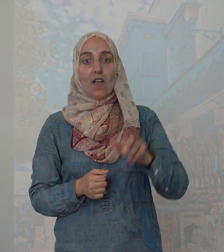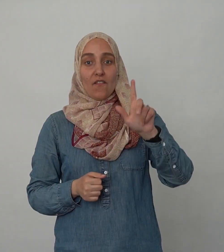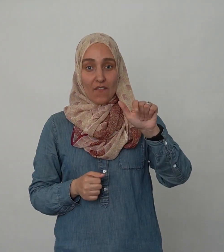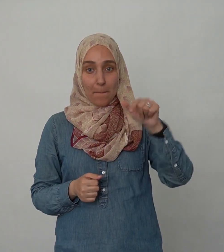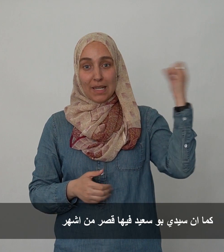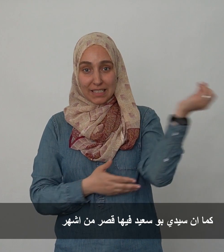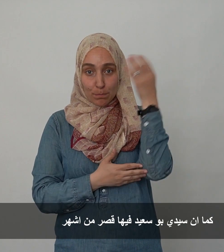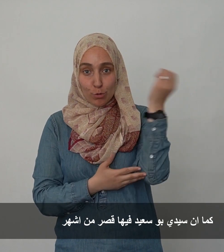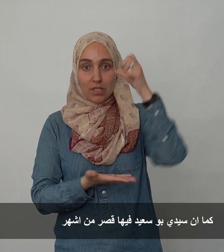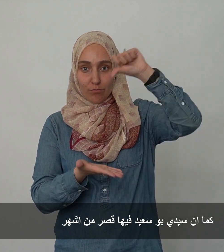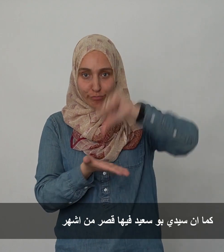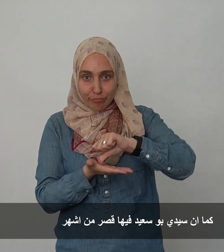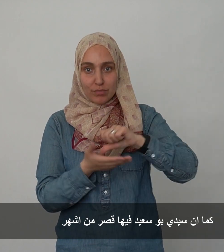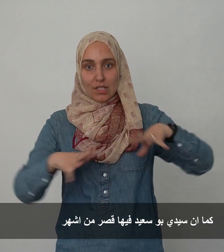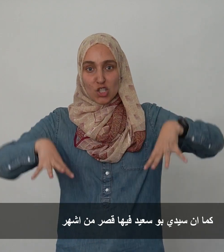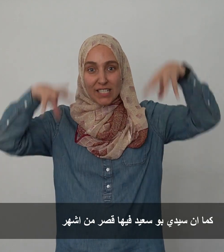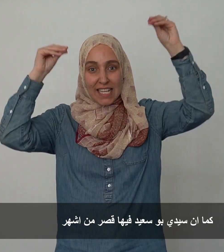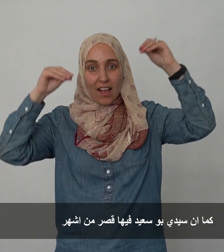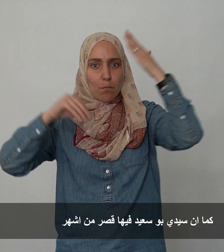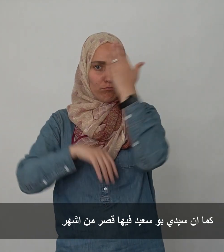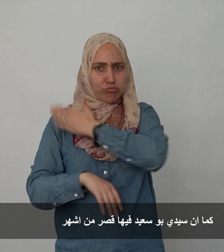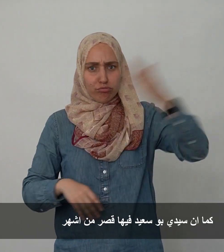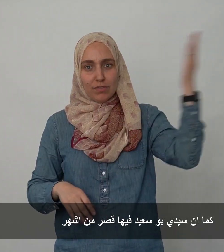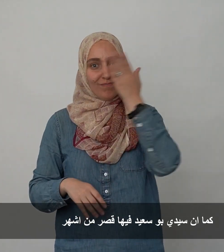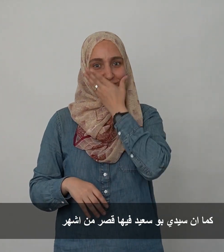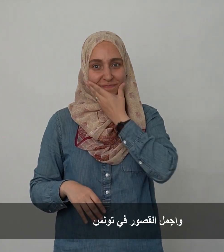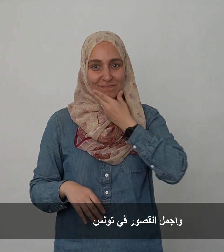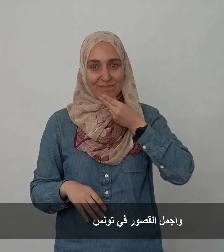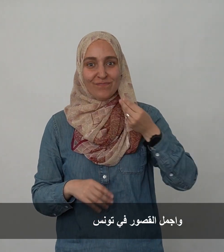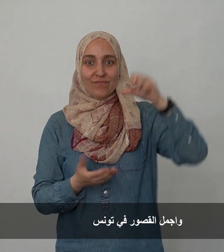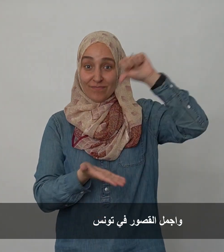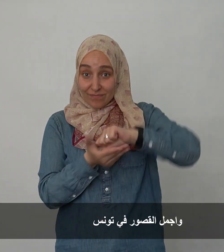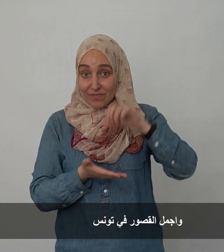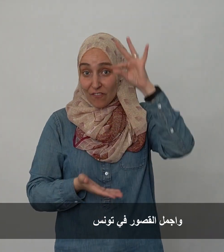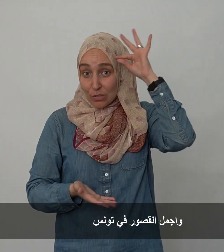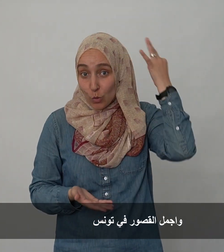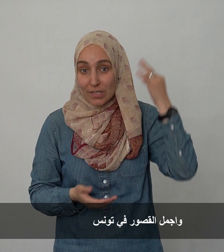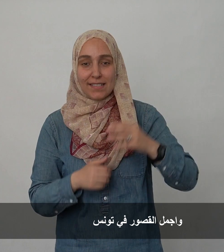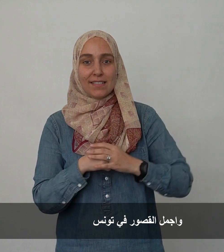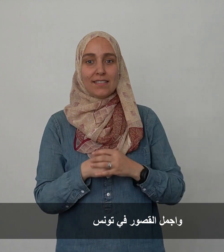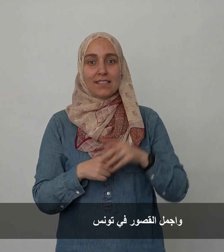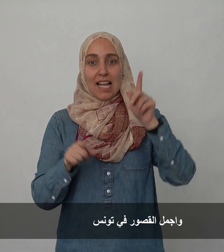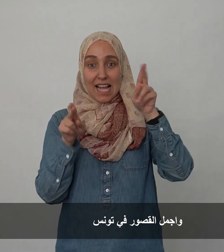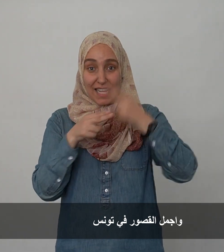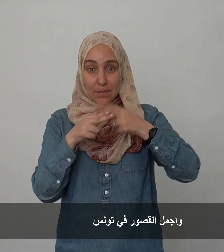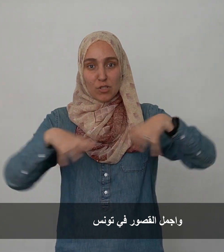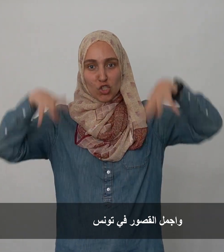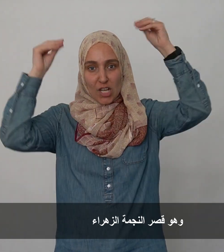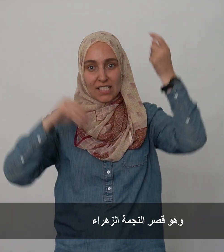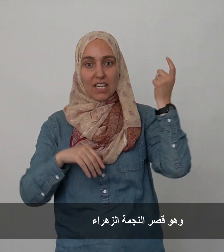كما أن سيدي بوسعيد فيها قصر من أشهر وأجمل قصور في تونس وهو قصر النجمة